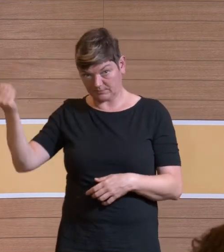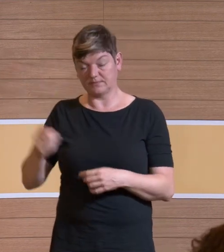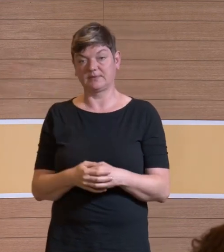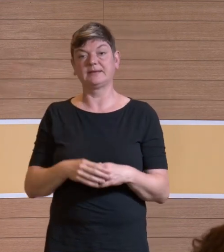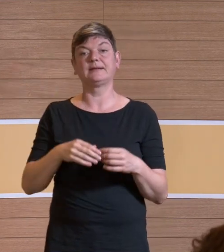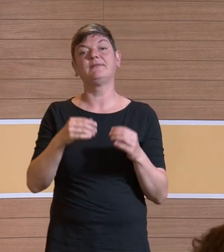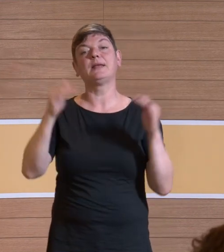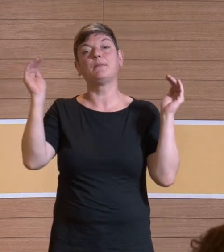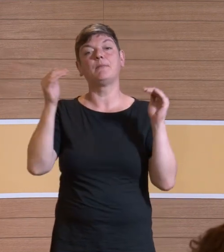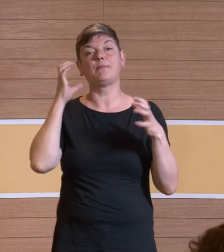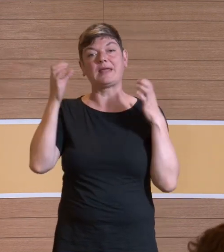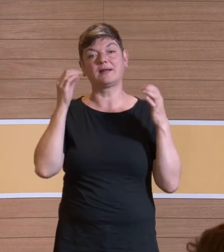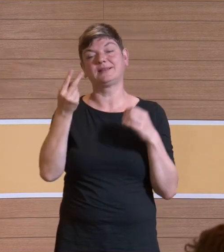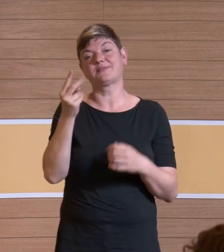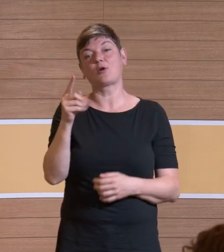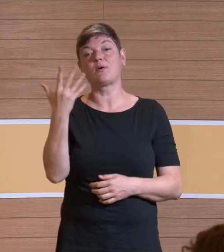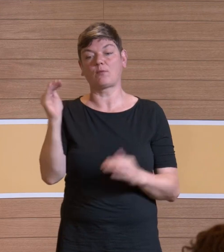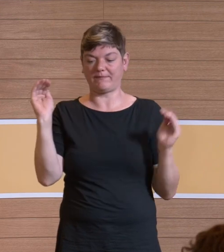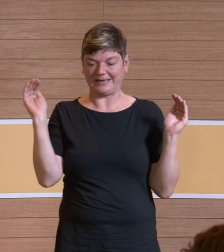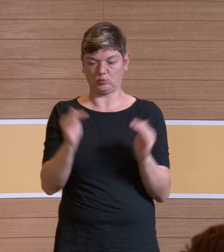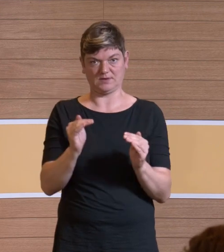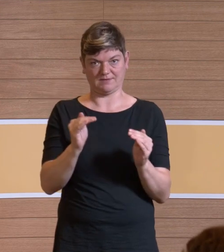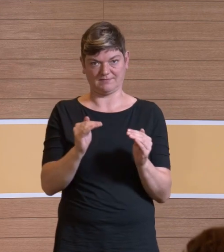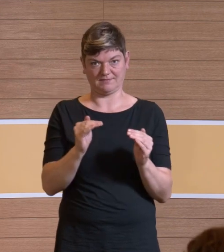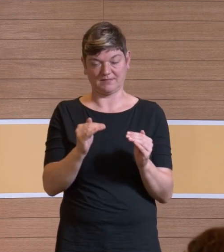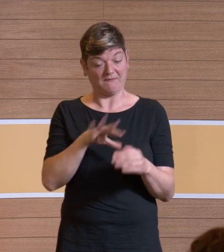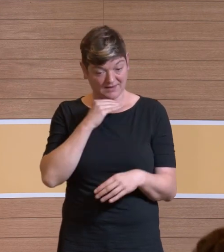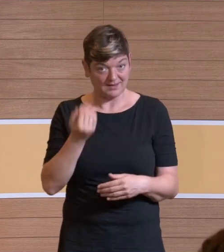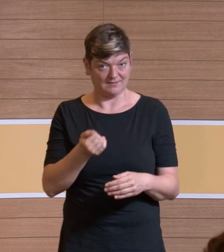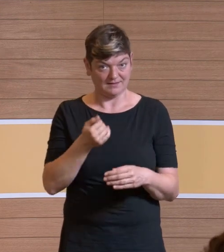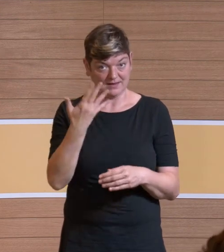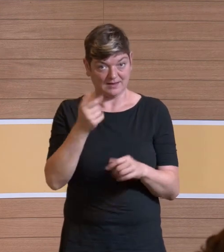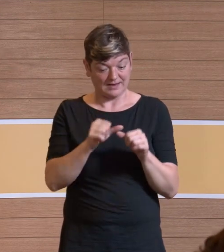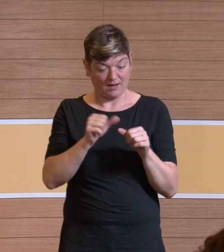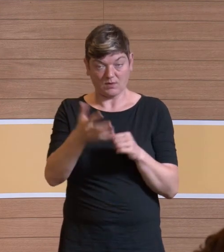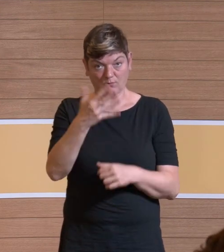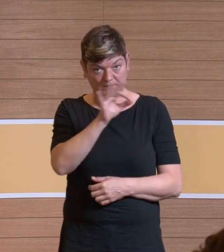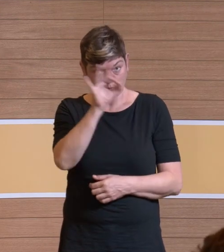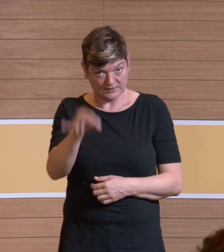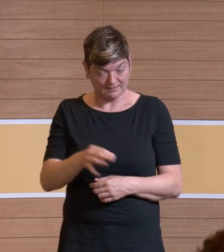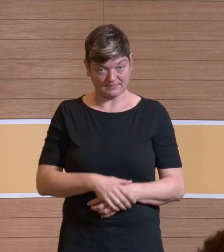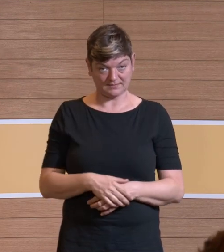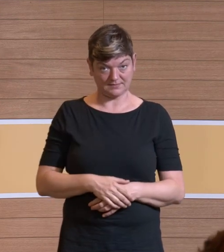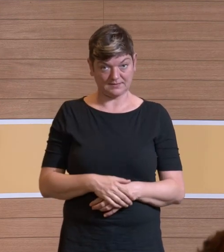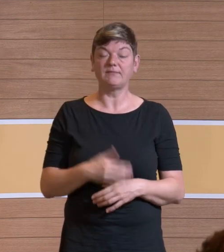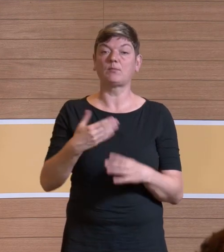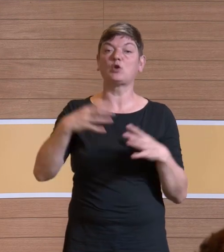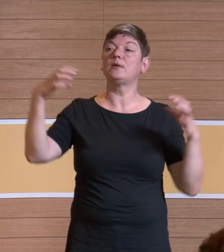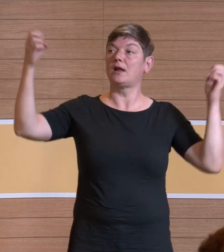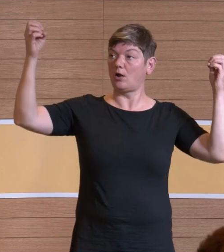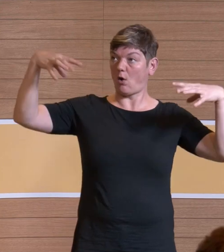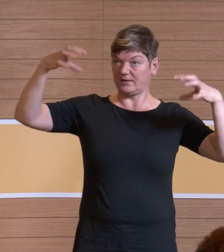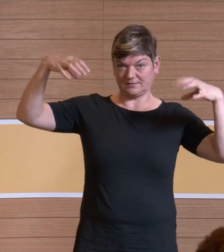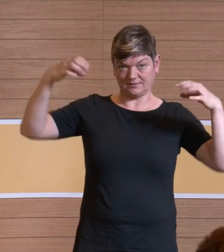,5 reduzieren können. Das ist viel, das ist fast die Hälfte. Und das bedeutet, wenn man zum Beispiel bei den Leuchten darüber